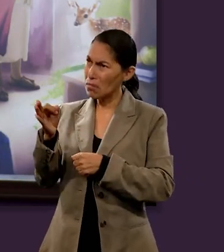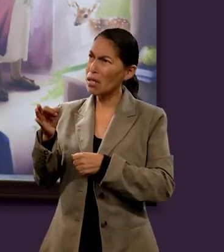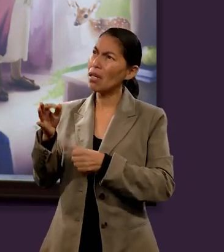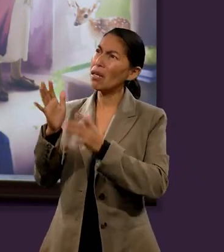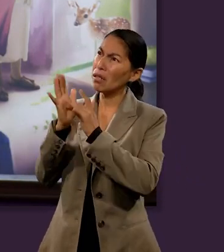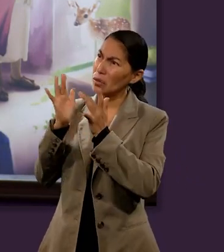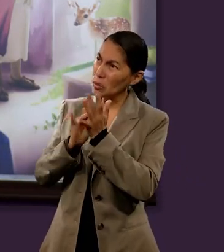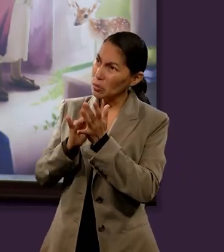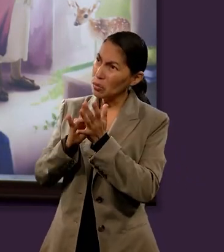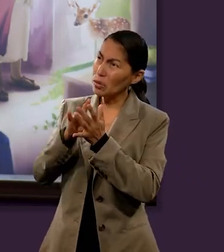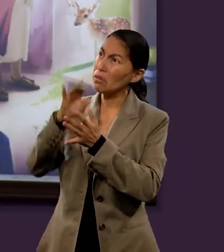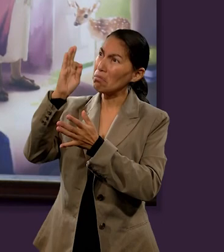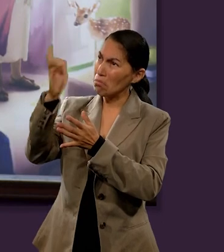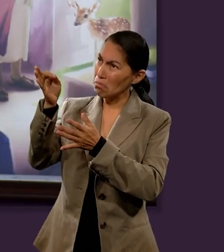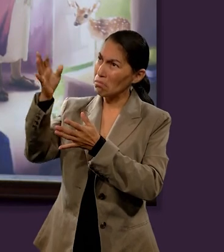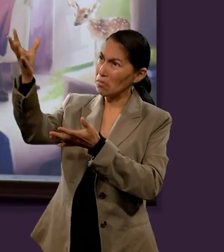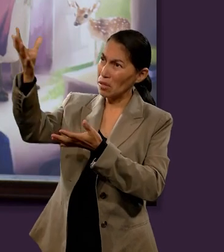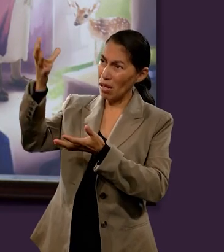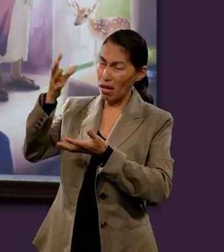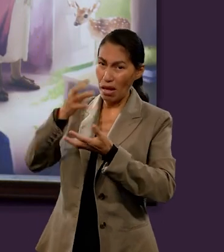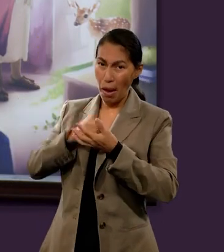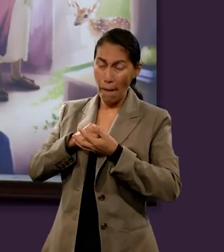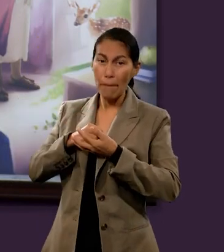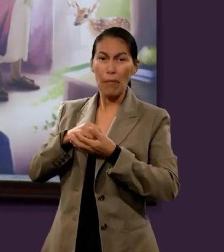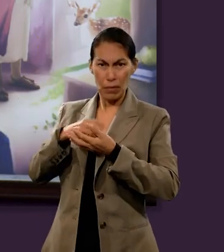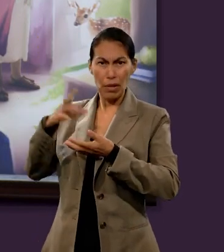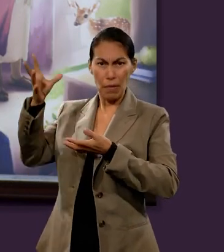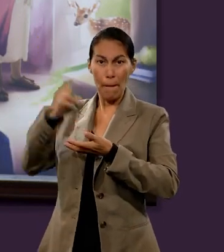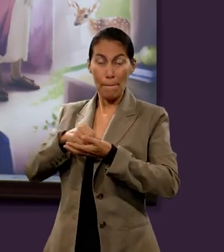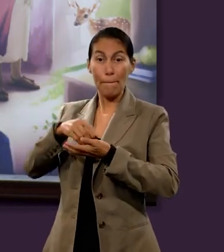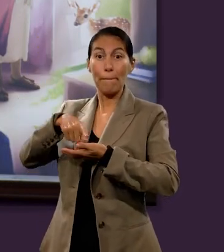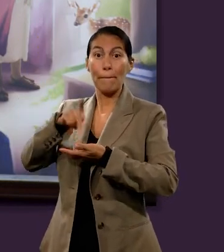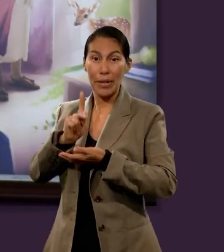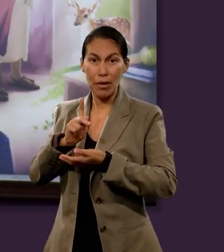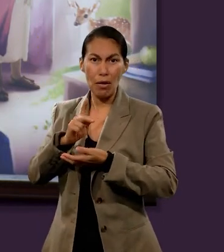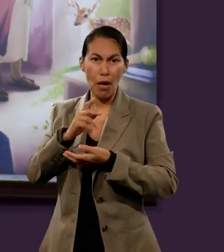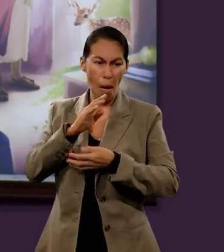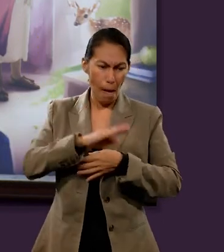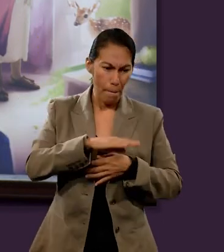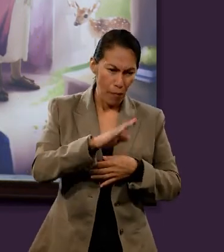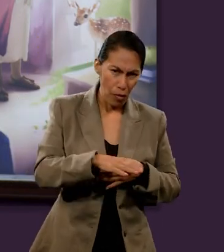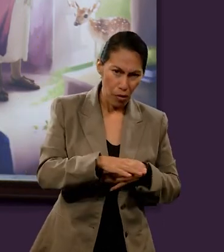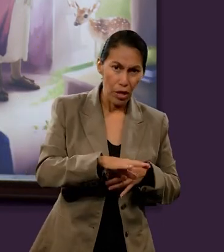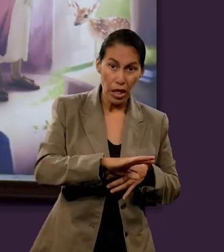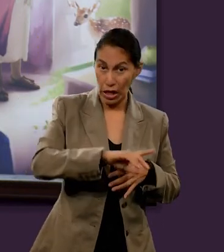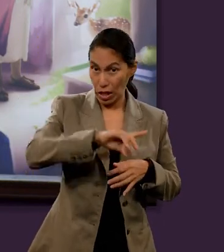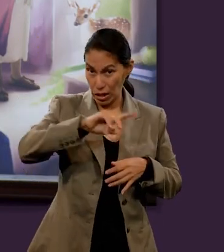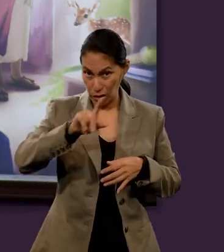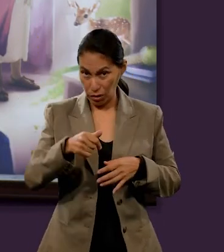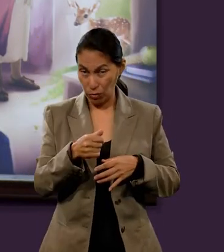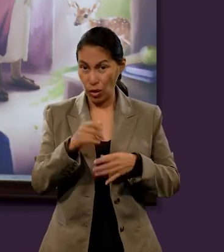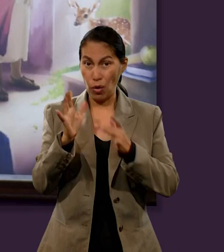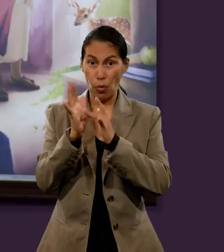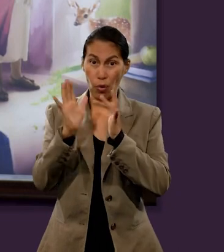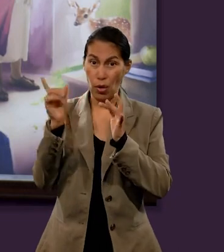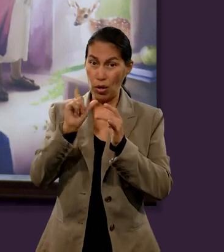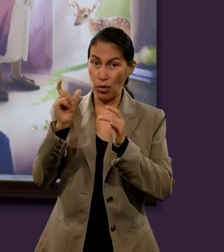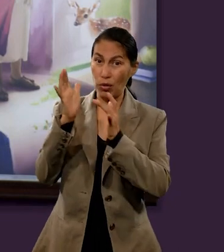aceptar a Jesús, podemos recibirla, pero la disfrutaremos plenamente al final, cuando el Señor haya restaurado todas las